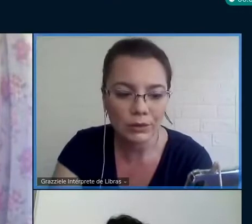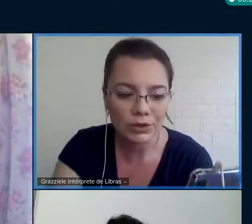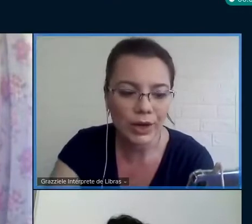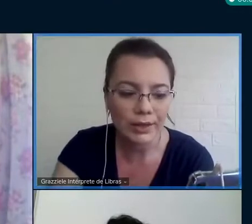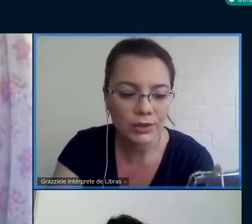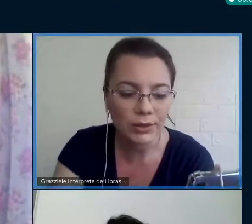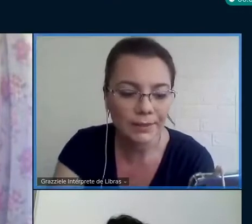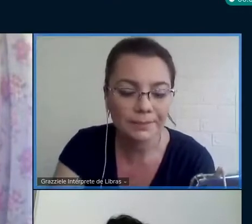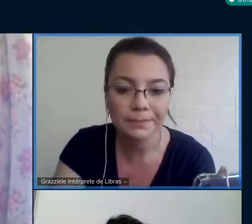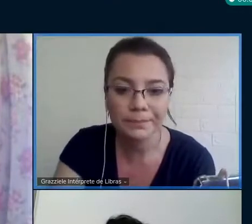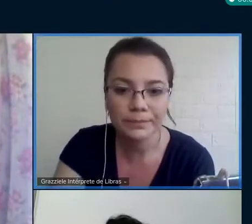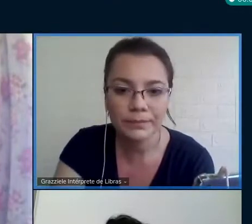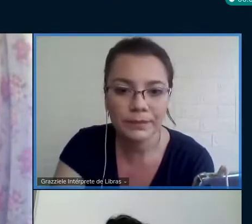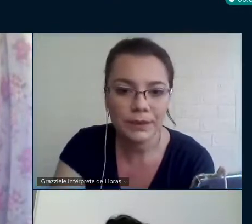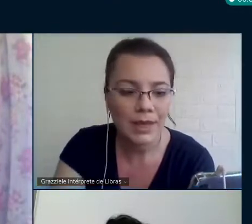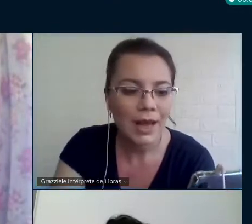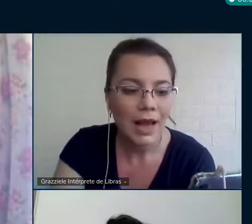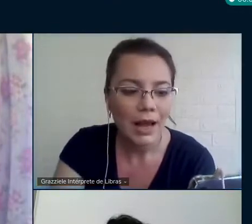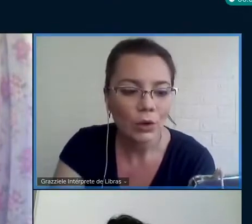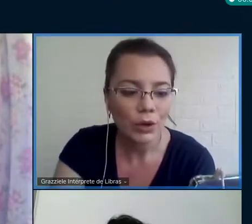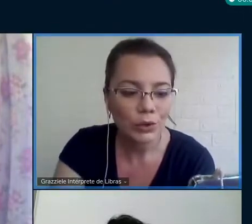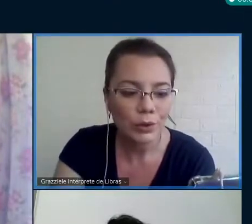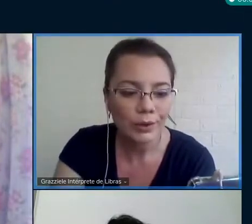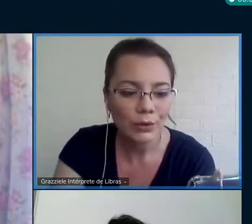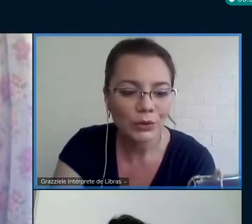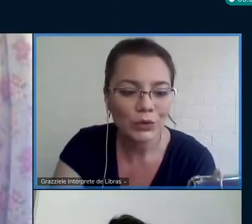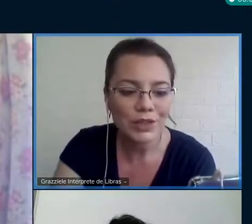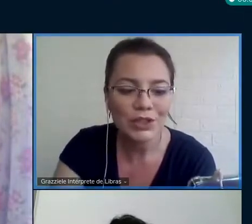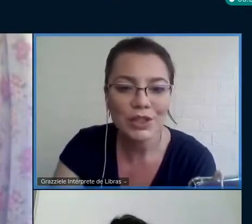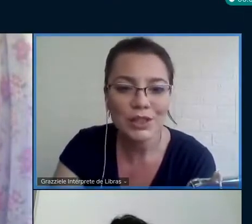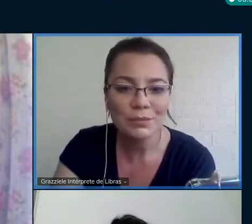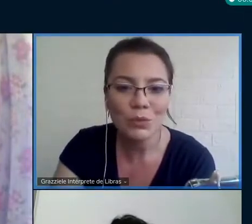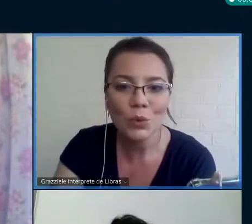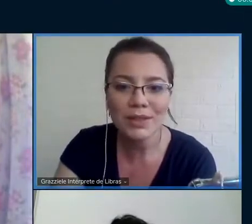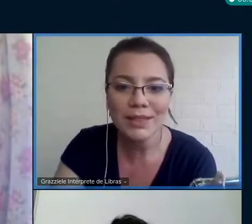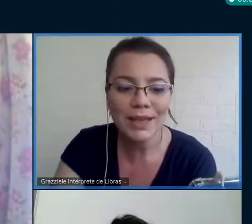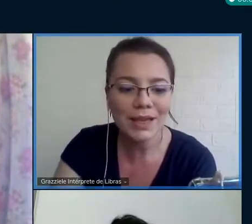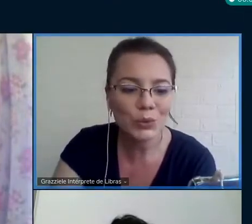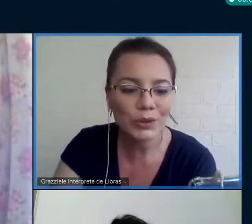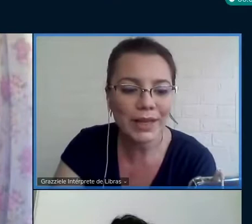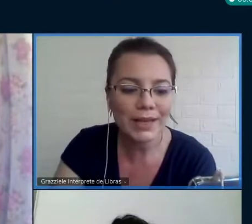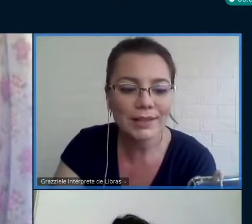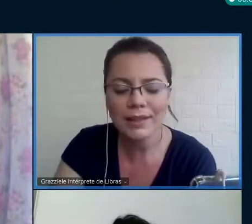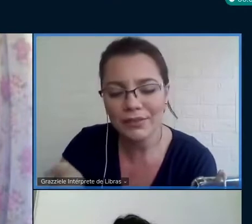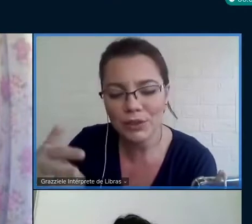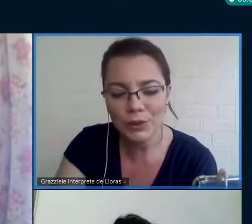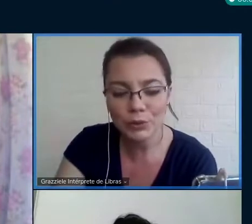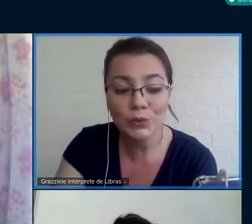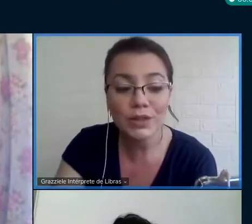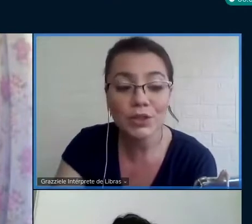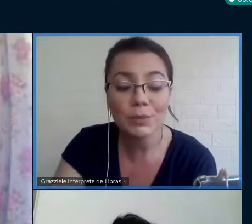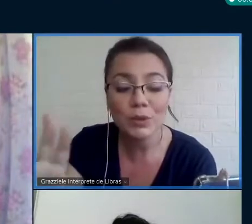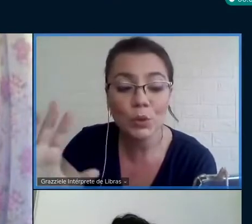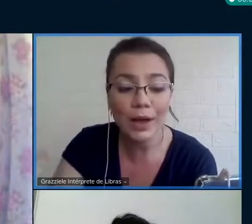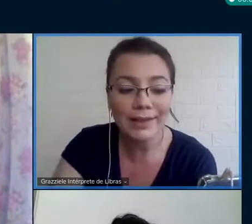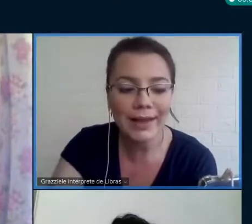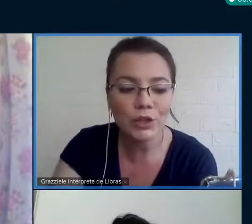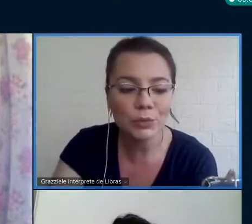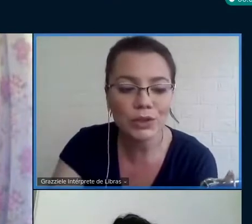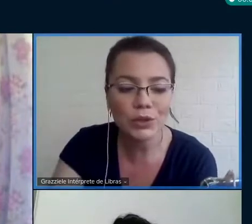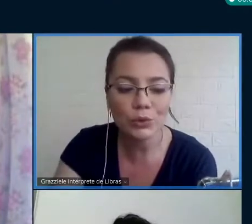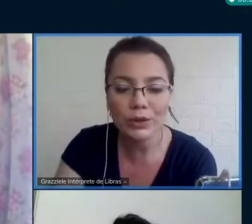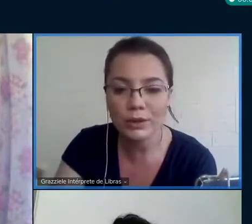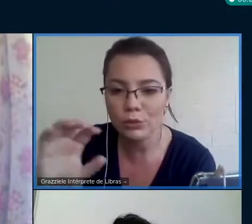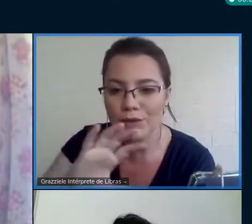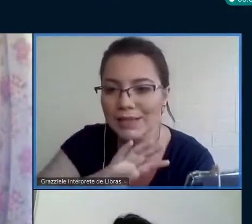Nessas aulas de arte, né? Agora, quando você diz música e surdez, na verdade, não é quando você diz, mas a